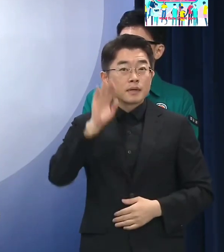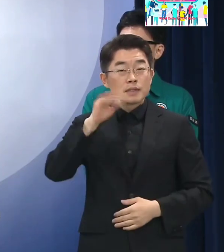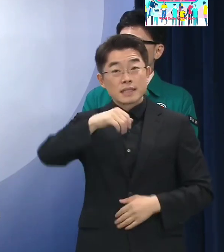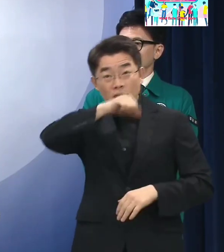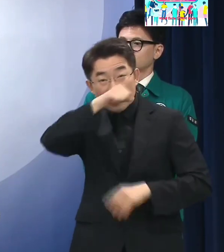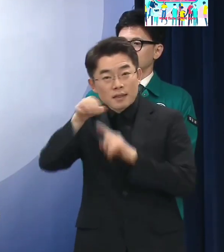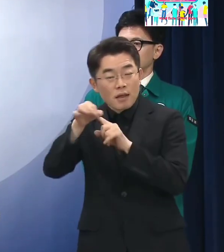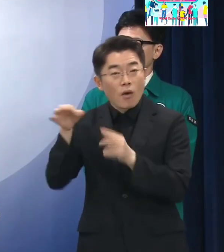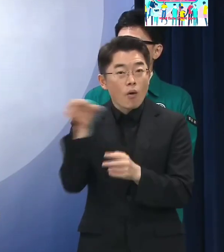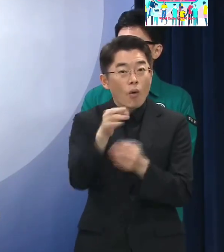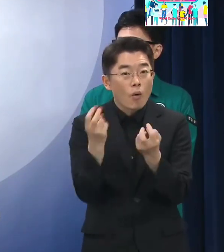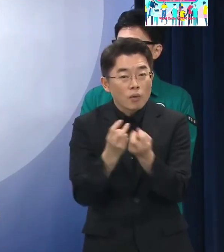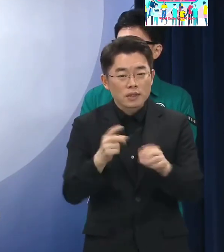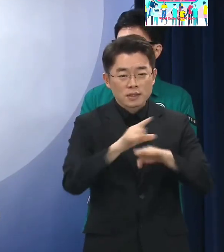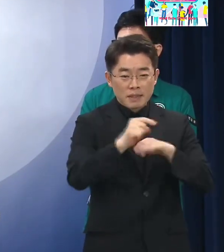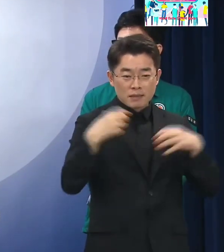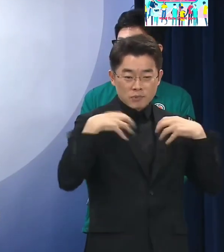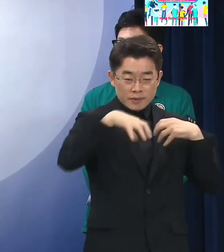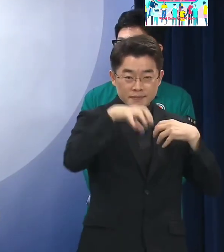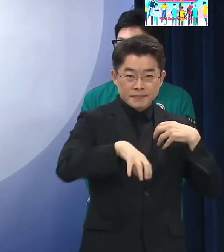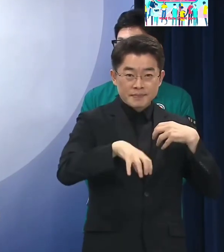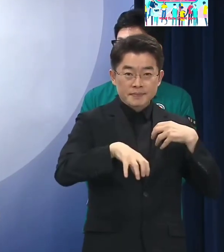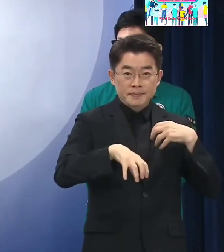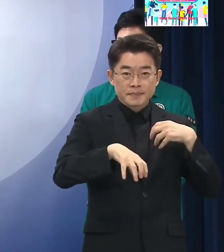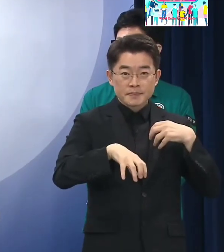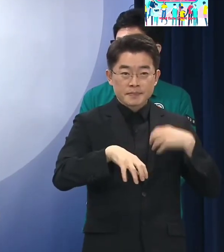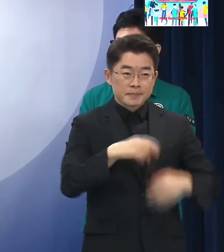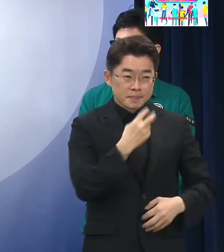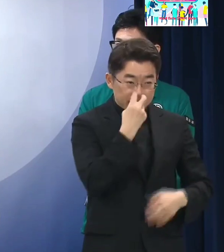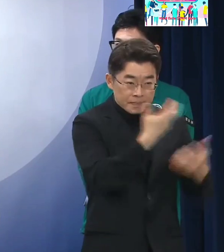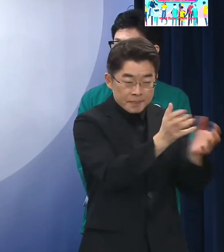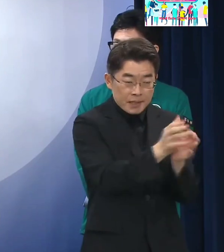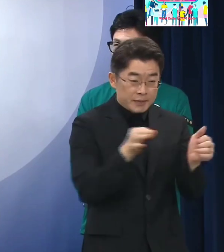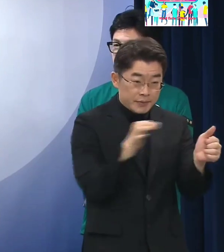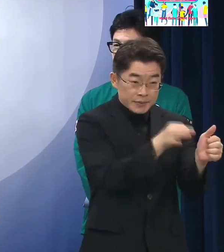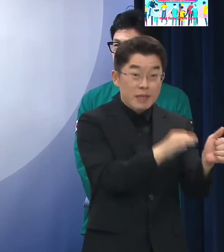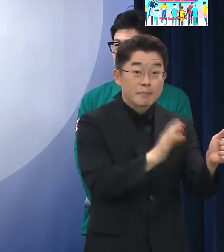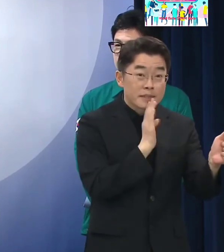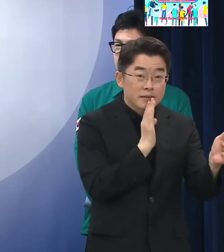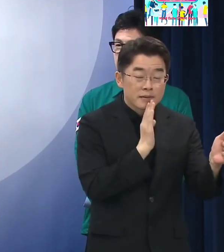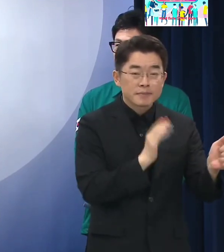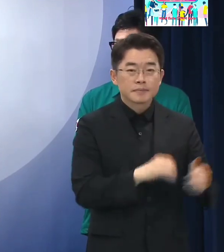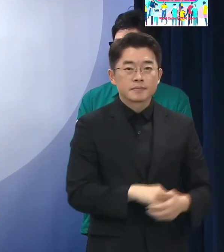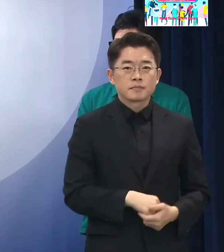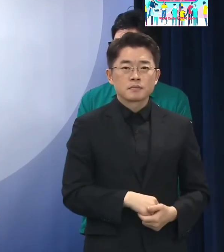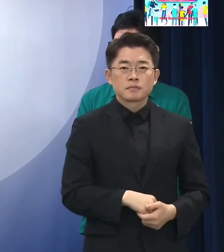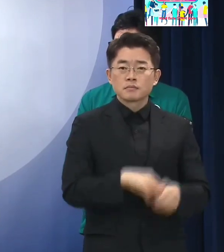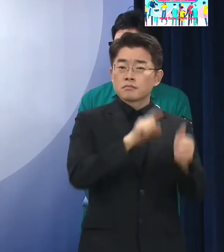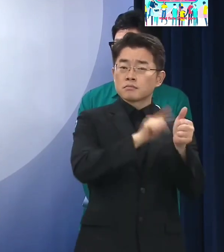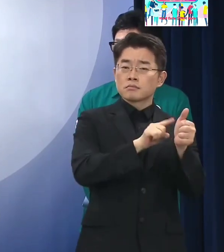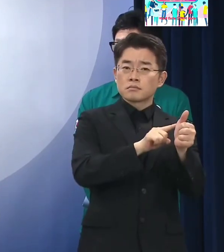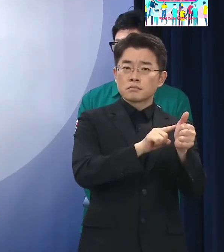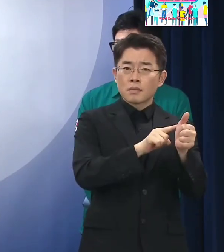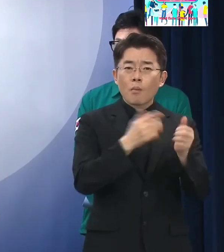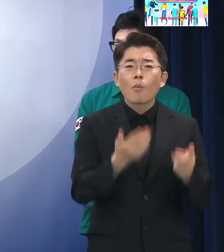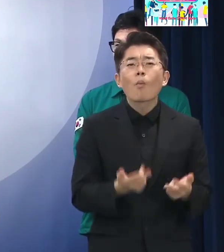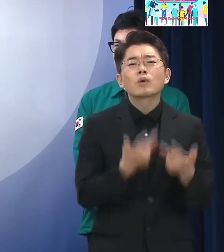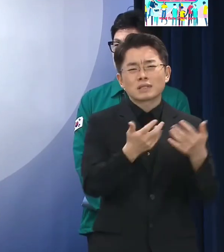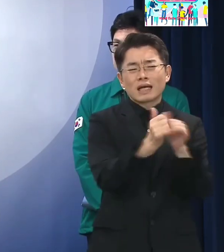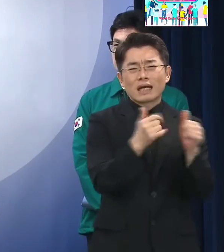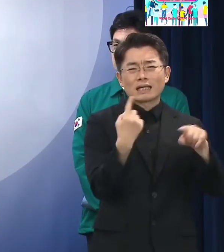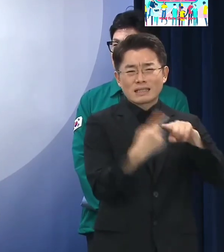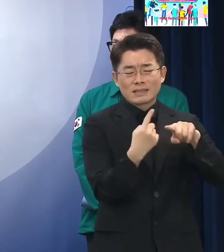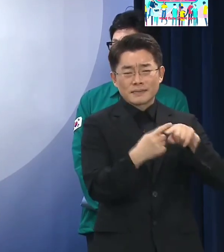기초자치단체를 통해서 자율 방범대를 지원하게 되어 있지만 사실 그분들이 기본적으로는 봉사활동